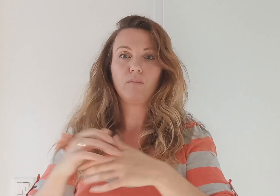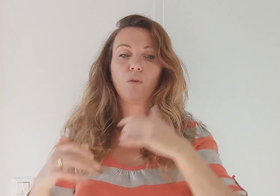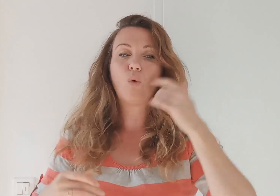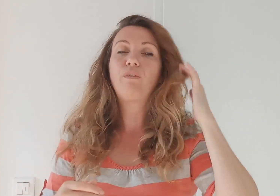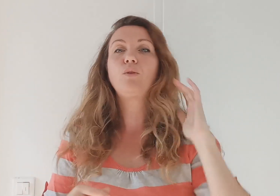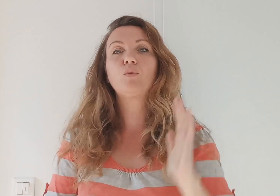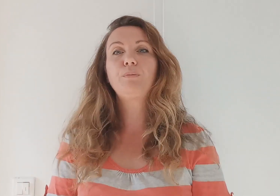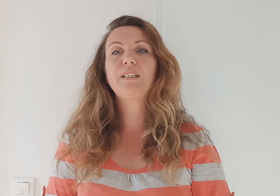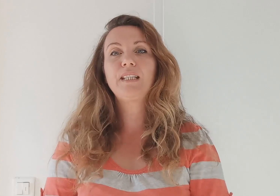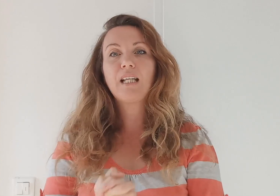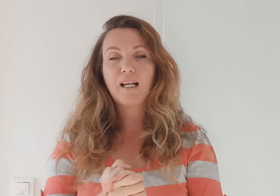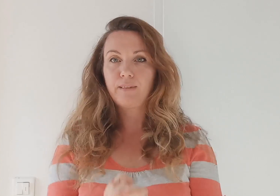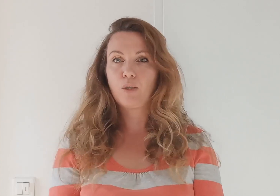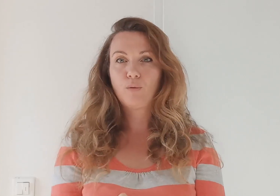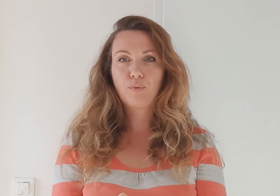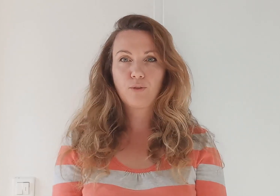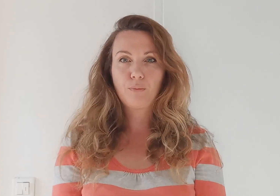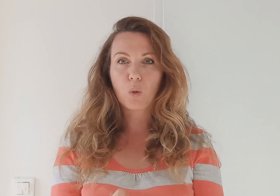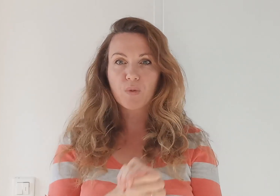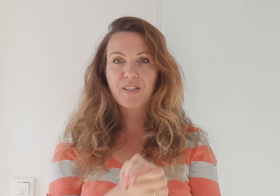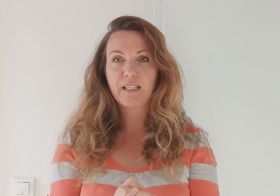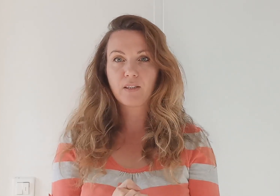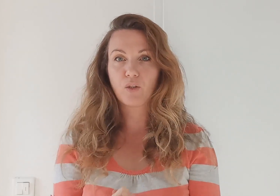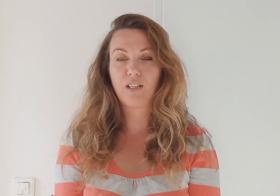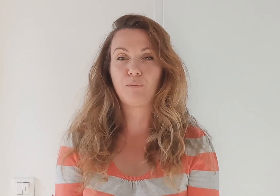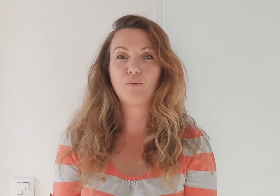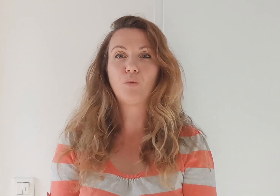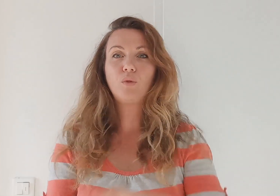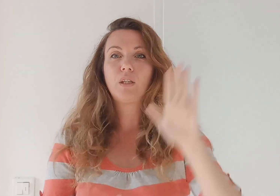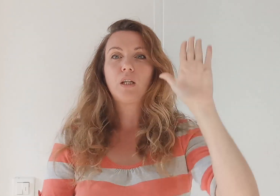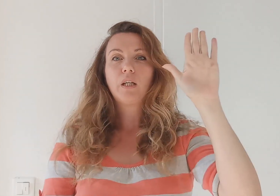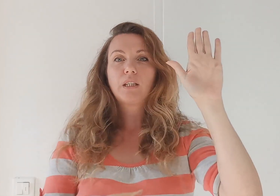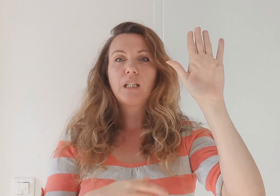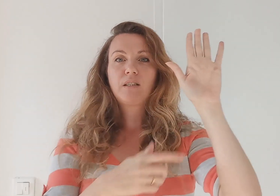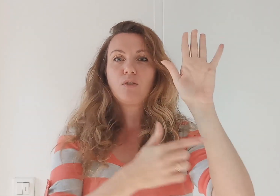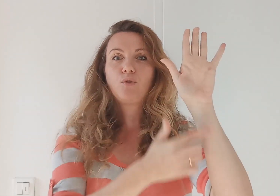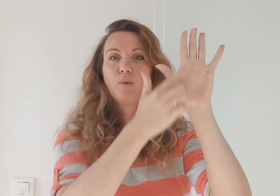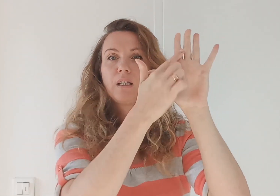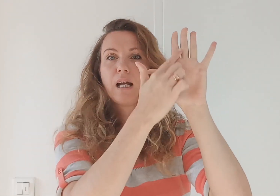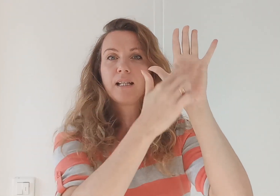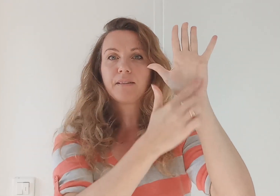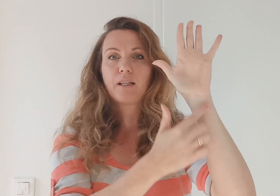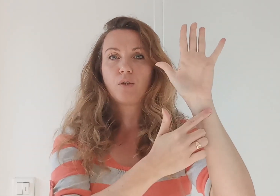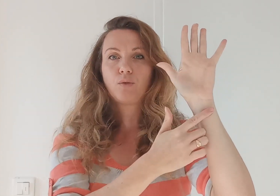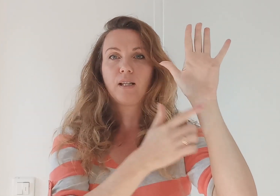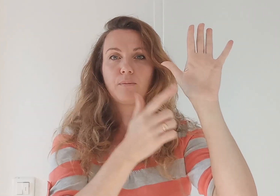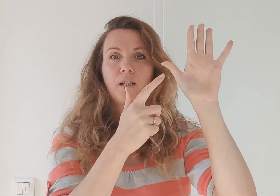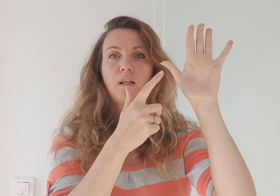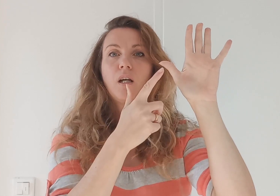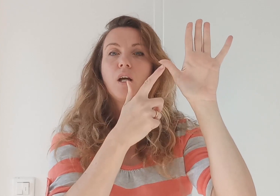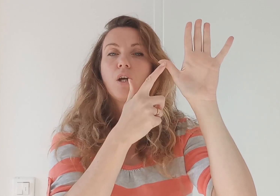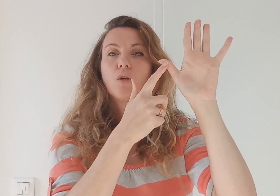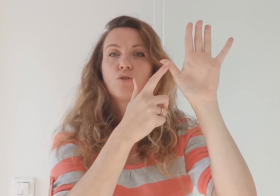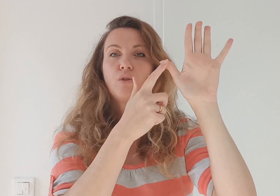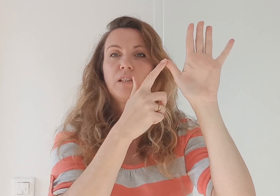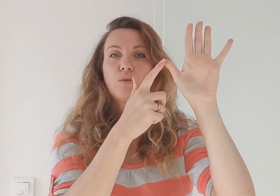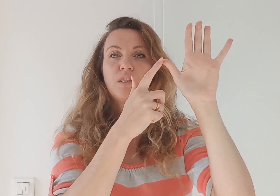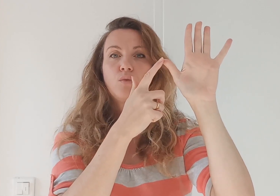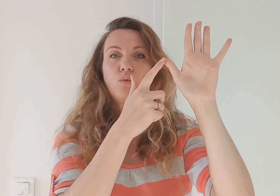On va le combiner avec le point numéro 7 des poumons, qui est situé à l'intérieur de la main. Il se situe